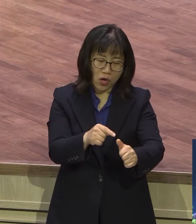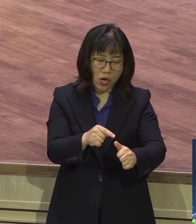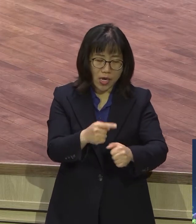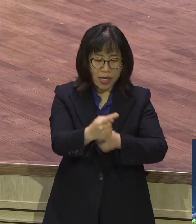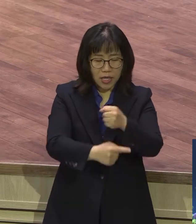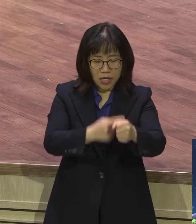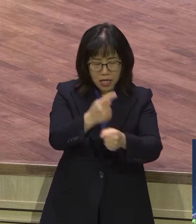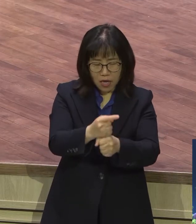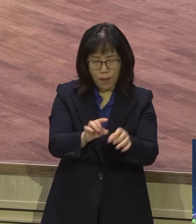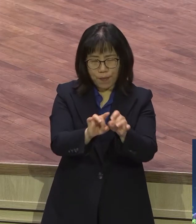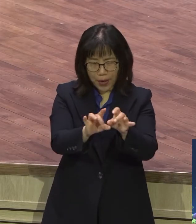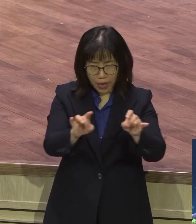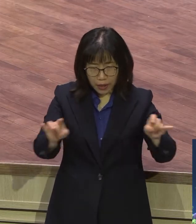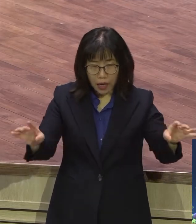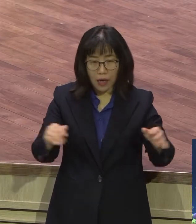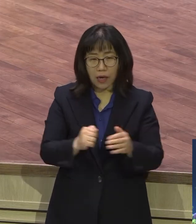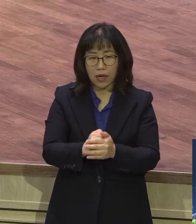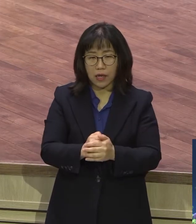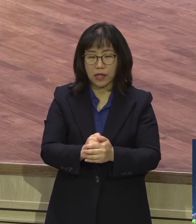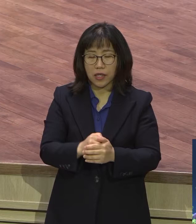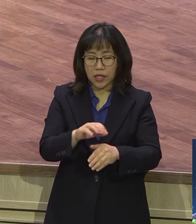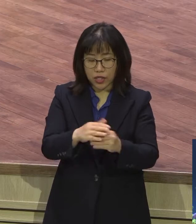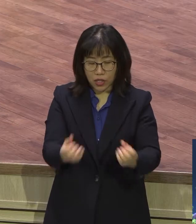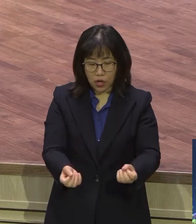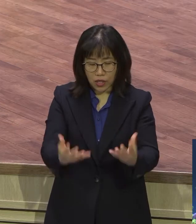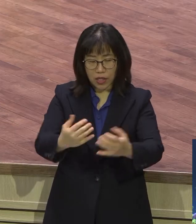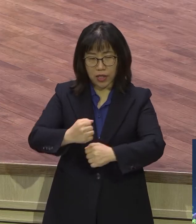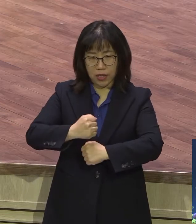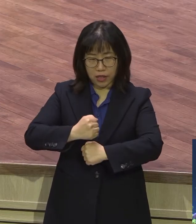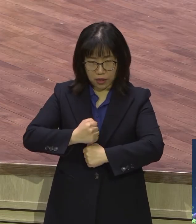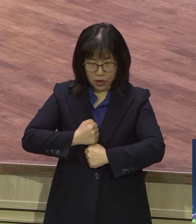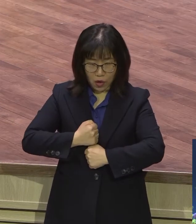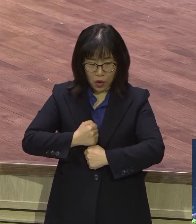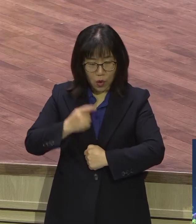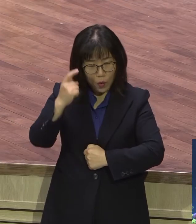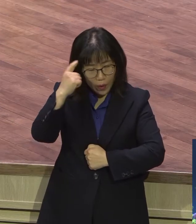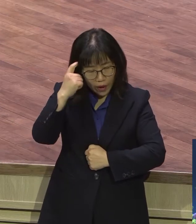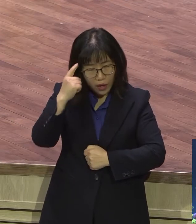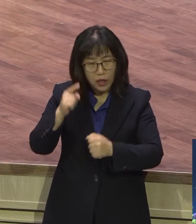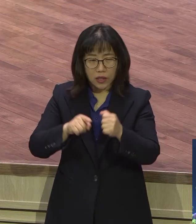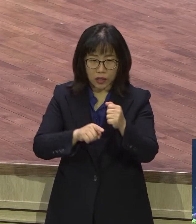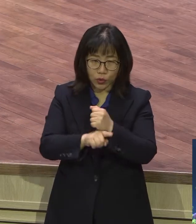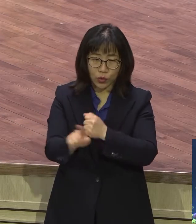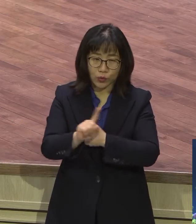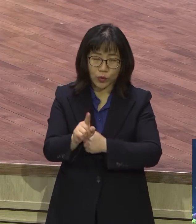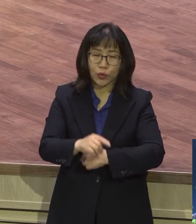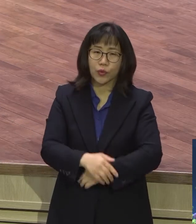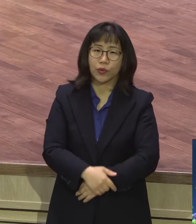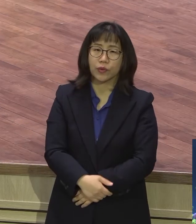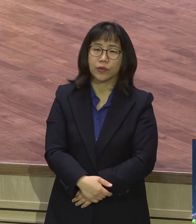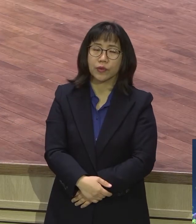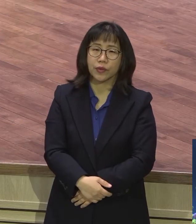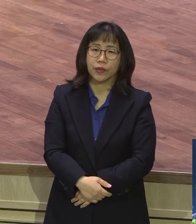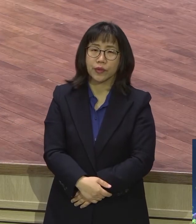지키라고 명령하셨느냐 그 영적 의미가 뭐냐 이걸 깨달아야 돼요. 그래야